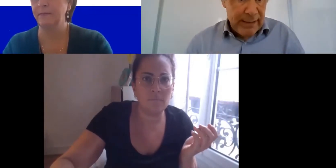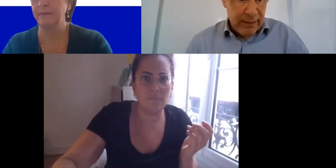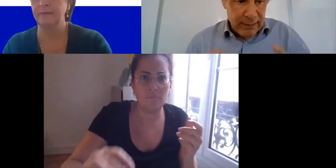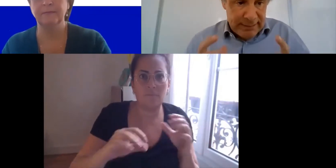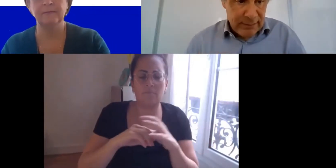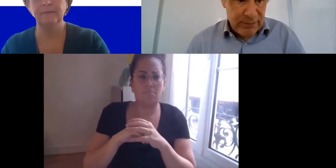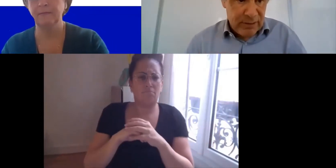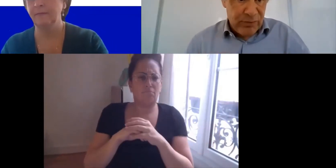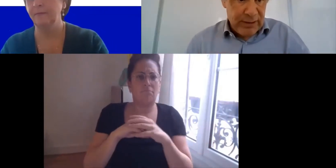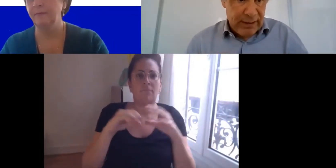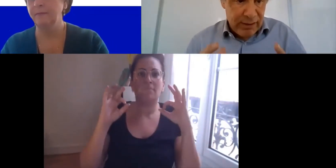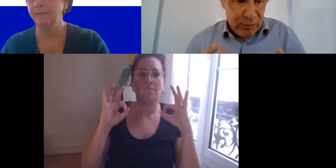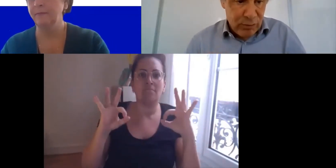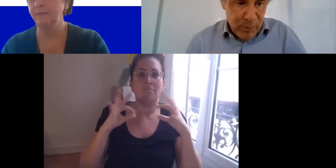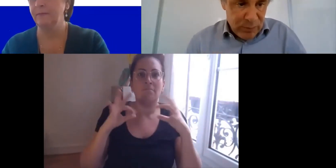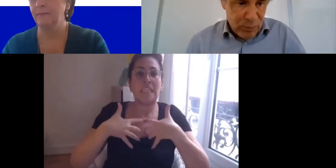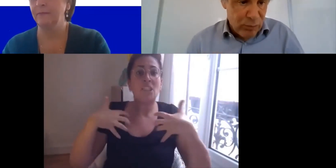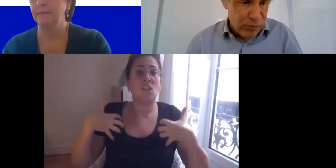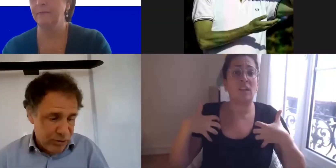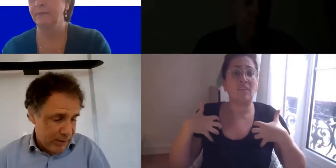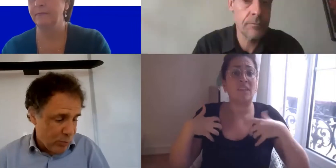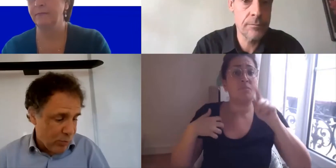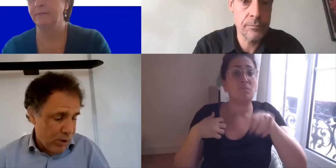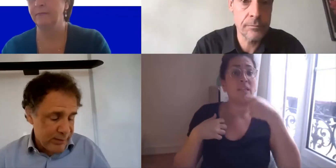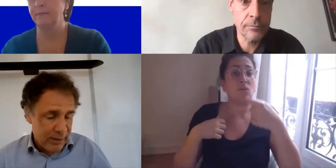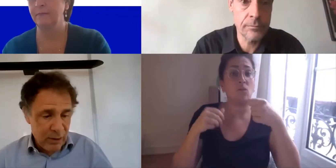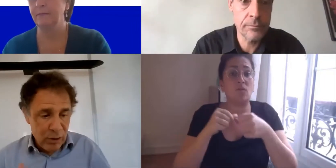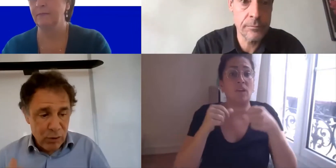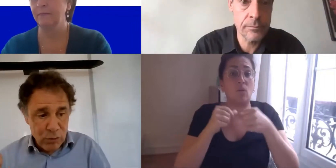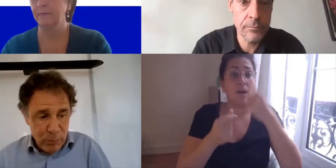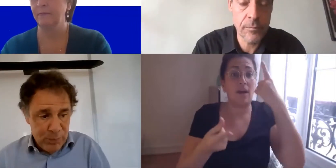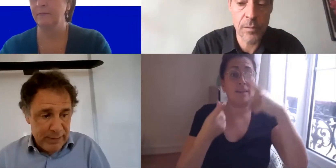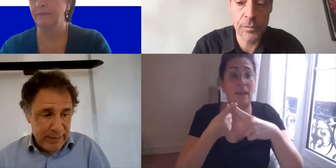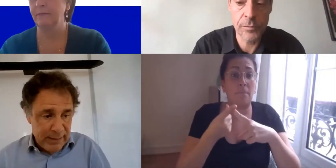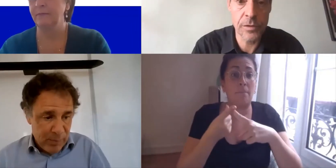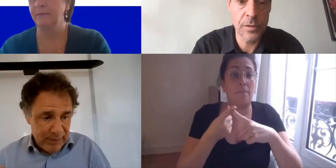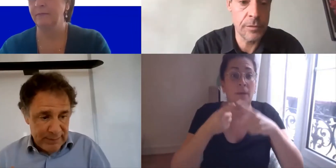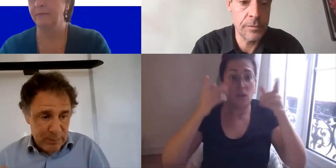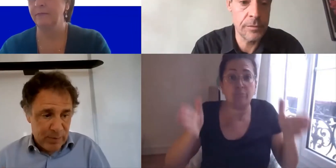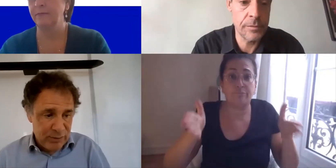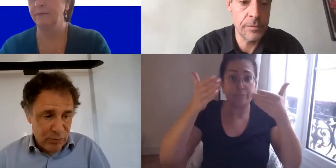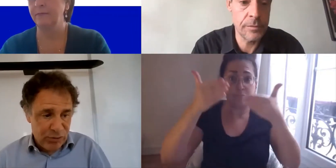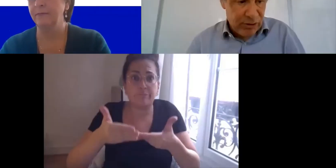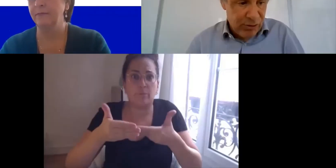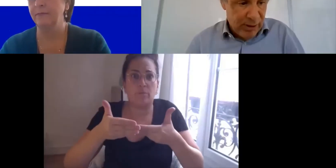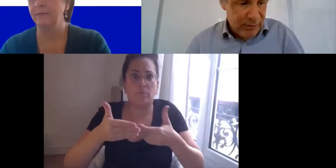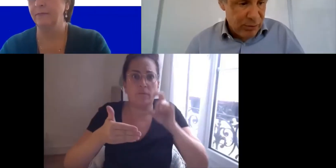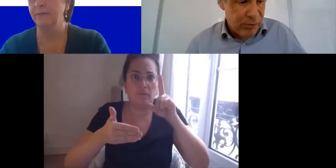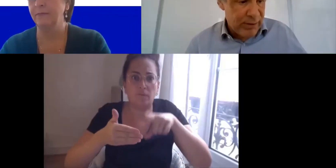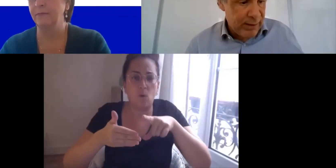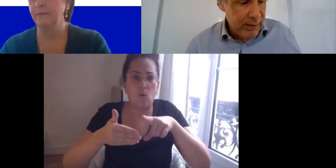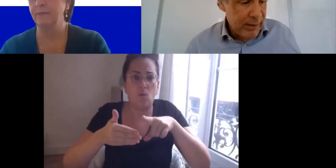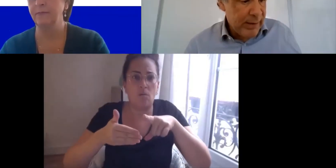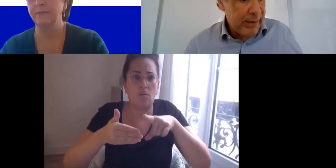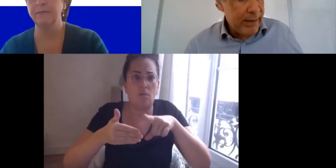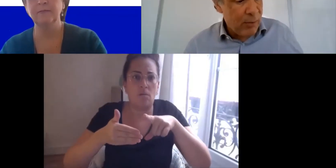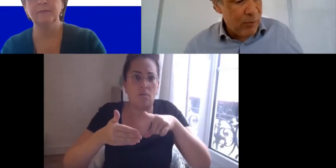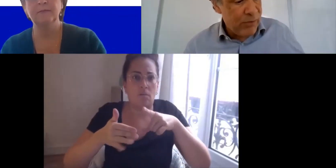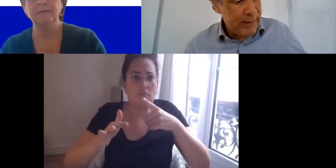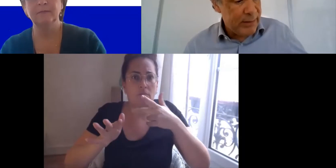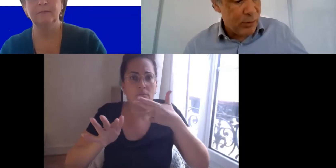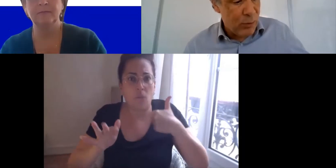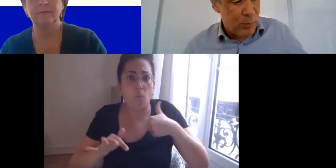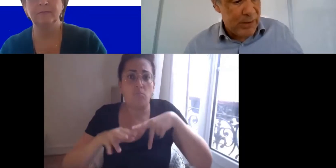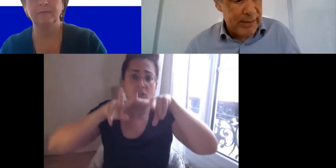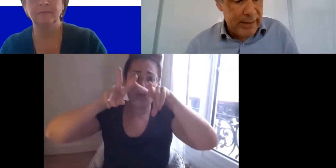pilier scientifique avec une méthodologie rigoureuse, le pilier de la participation aux chercheurs, acteurs de terrain et,